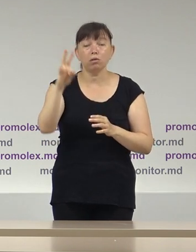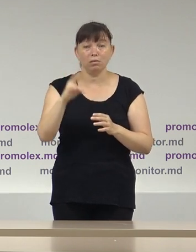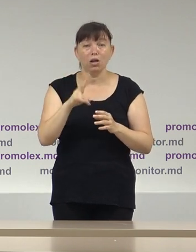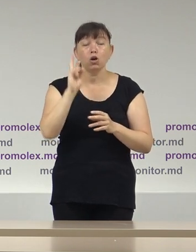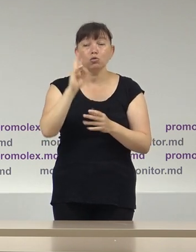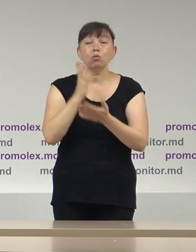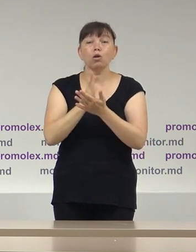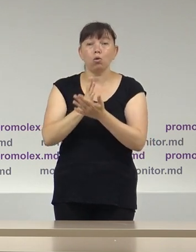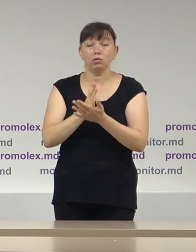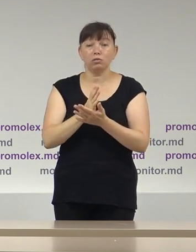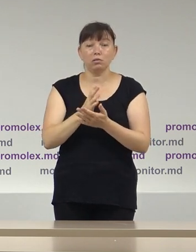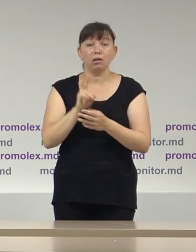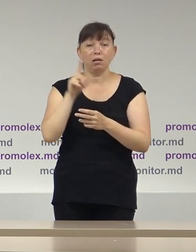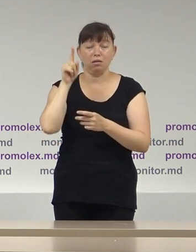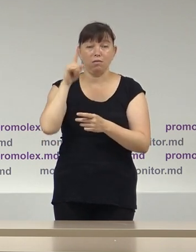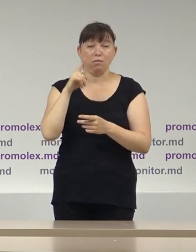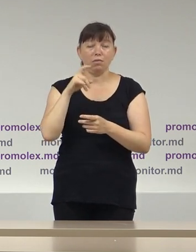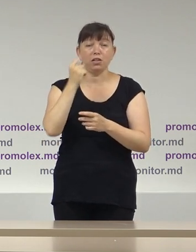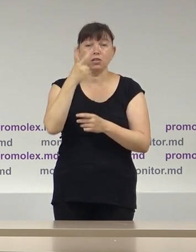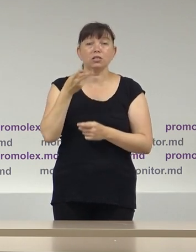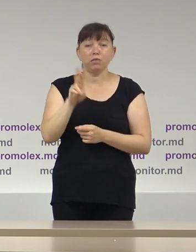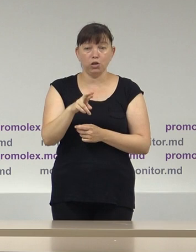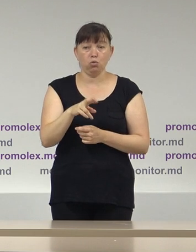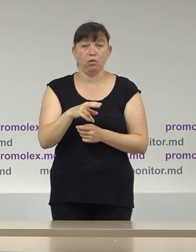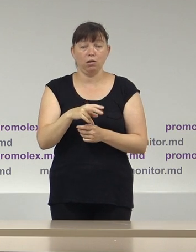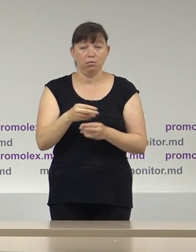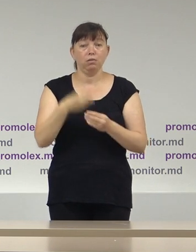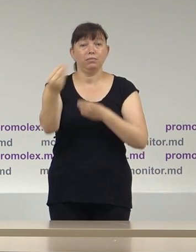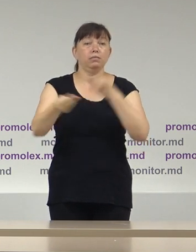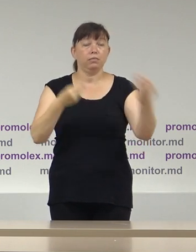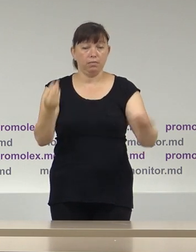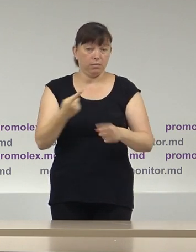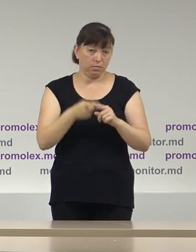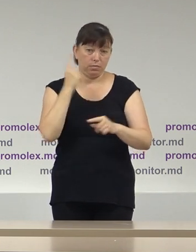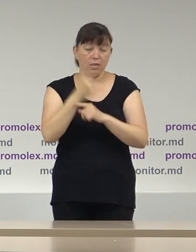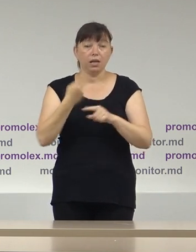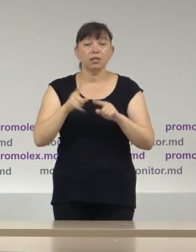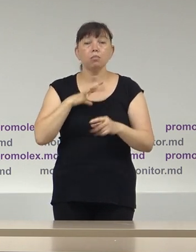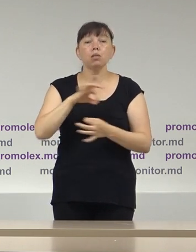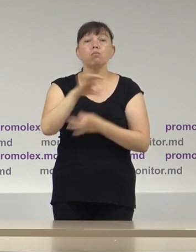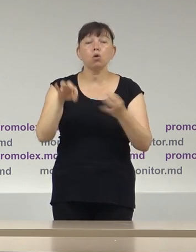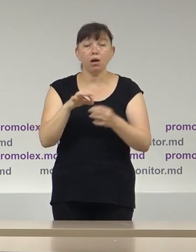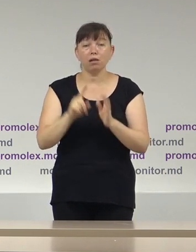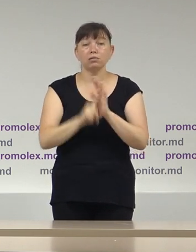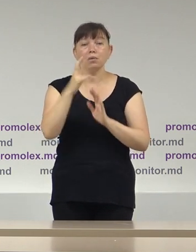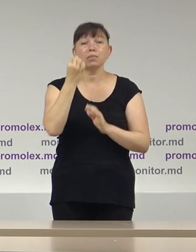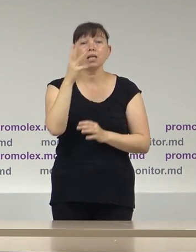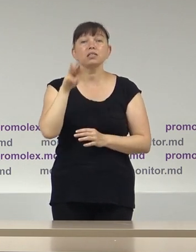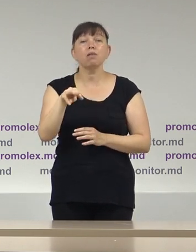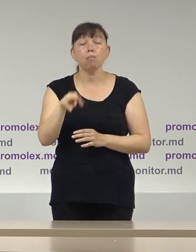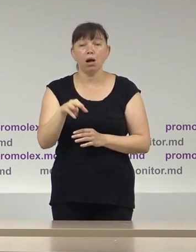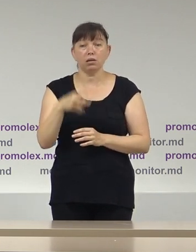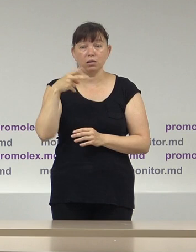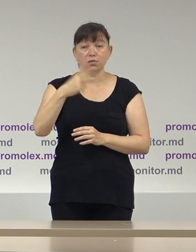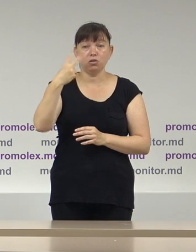Moldova care se vor prezenta la vot pe 11 iulie. Deci, e vorba de un proiect lansat la 15 martie 2020